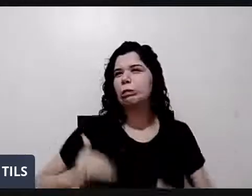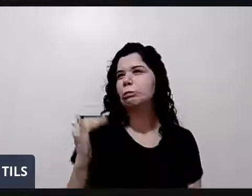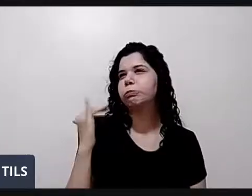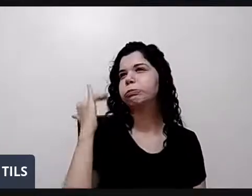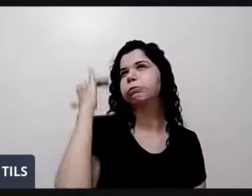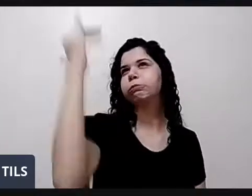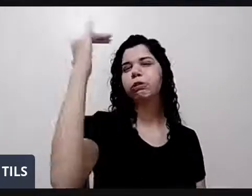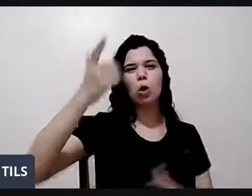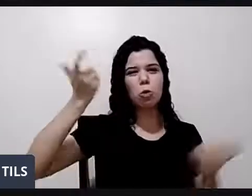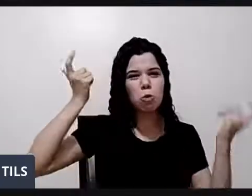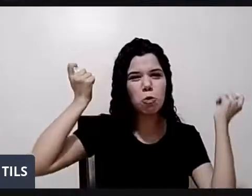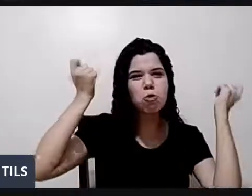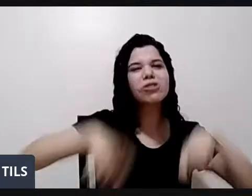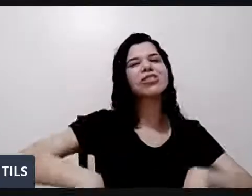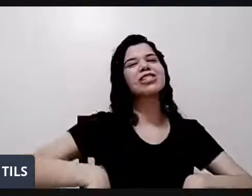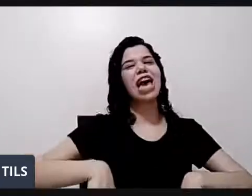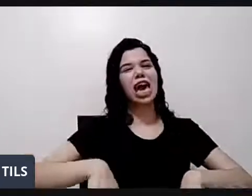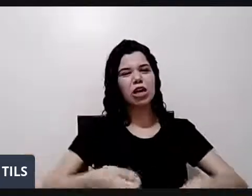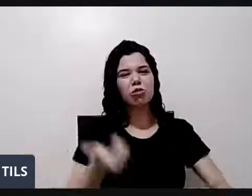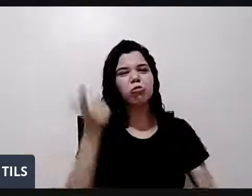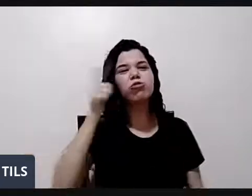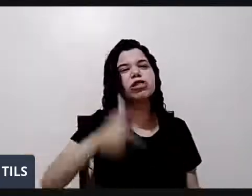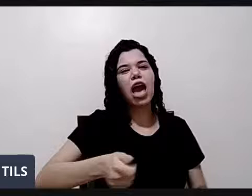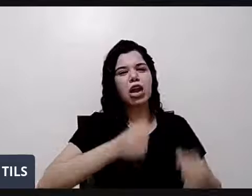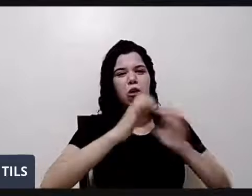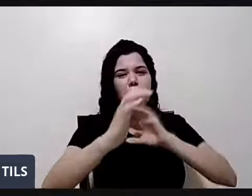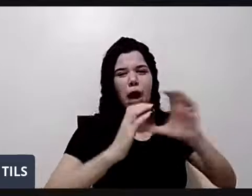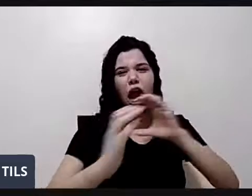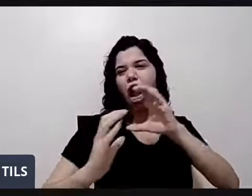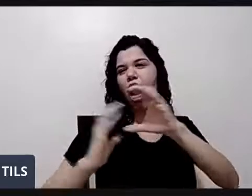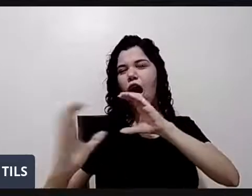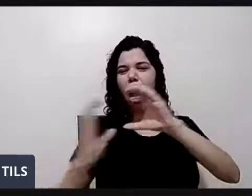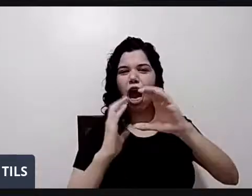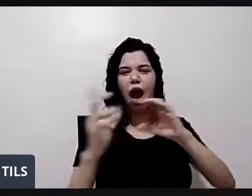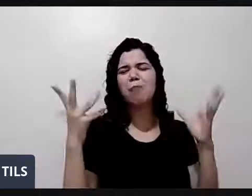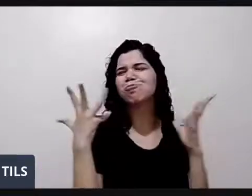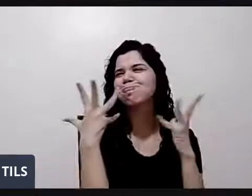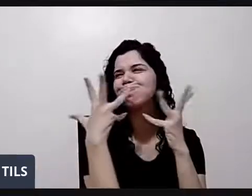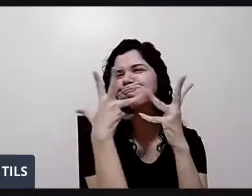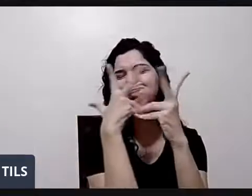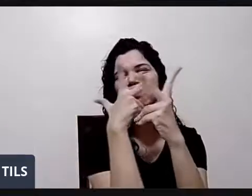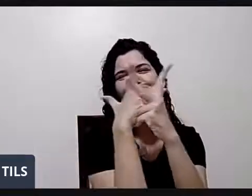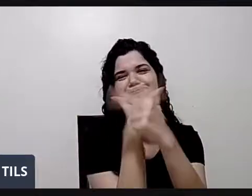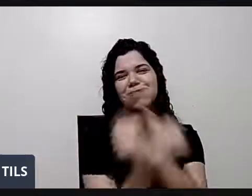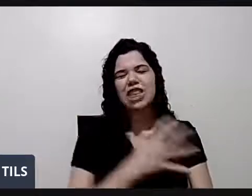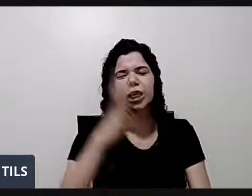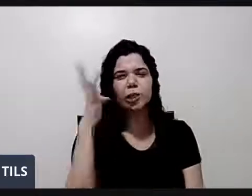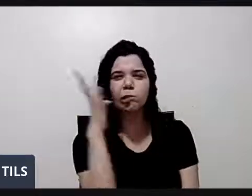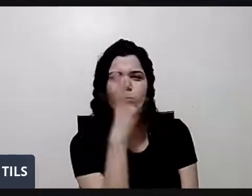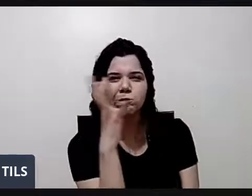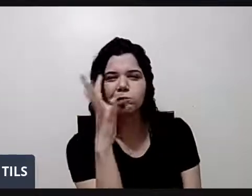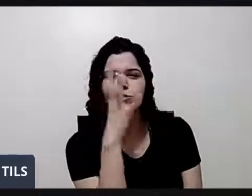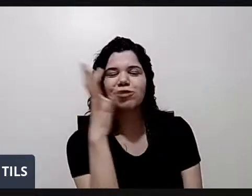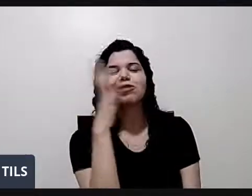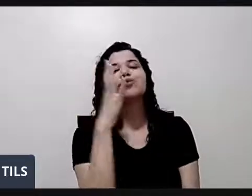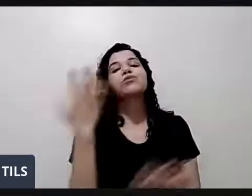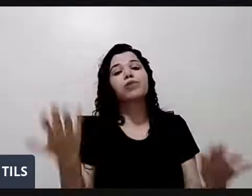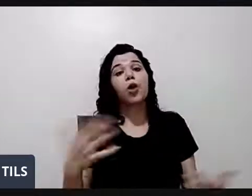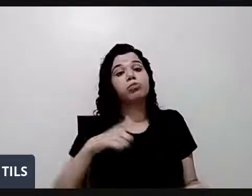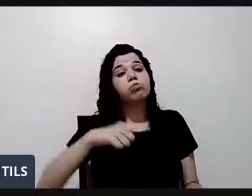diz. Ele fala com aquilo na mão. É belíssimo poder ver esse tipo de coisa. Eu tive uma experiência com a música.